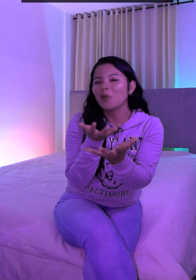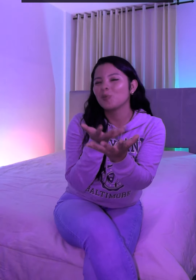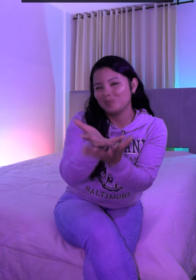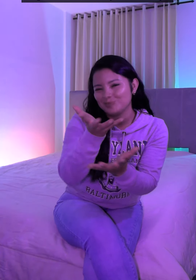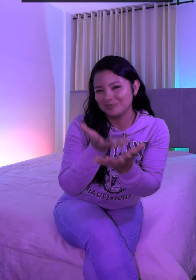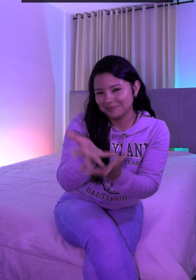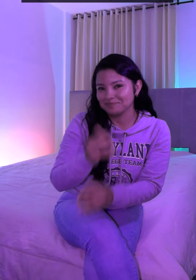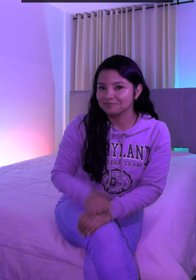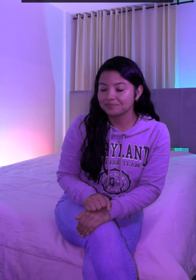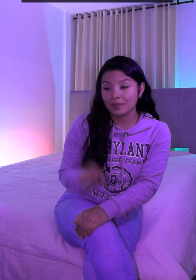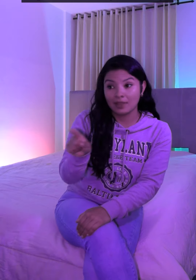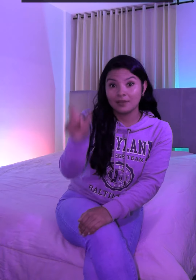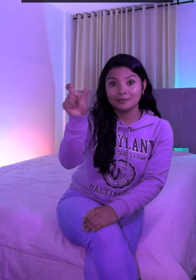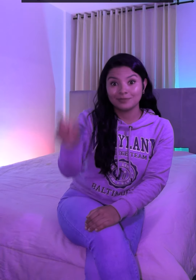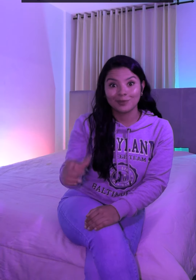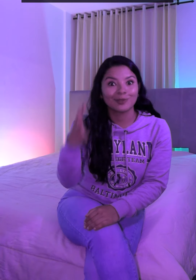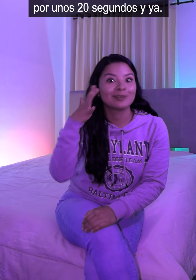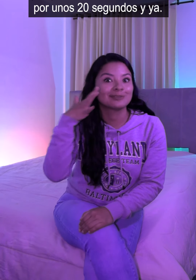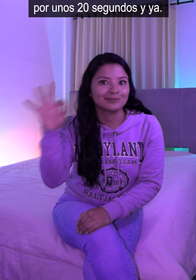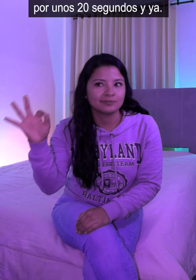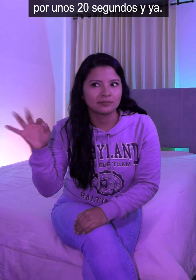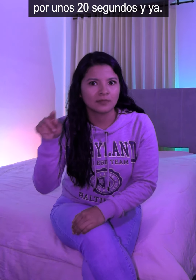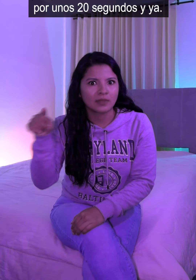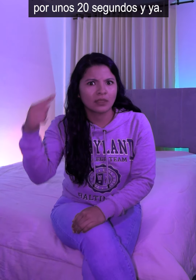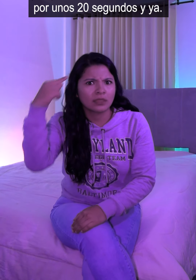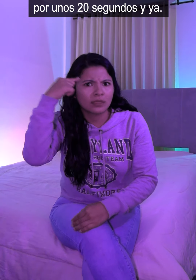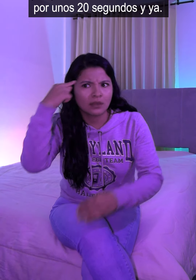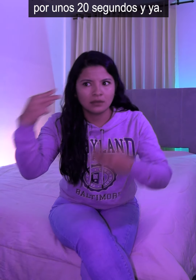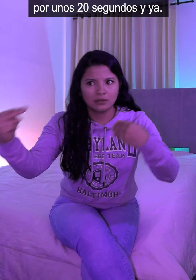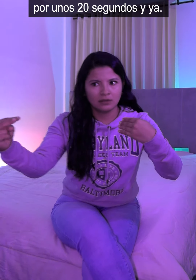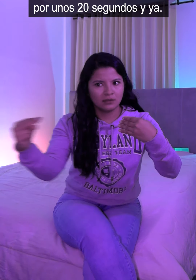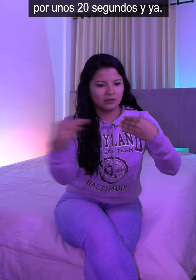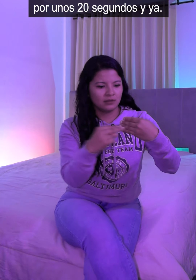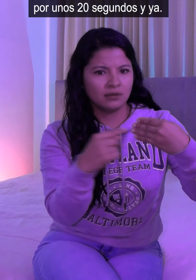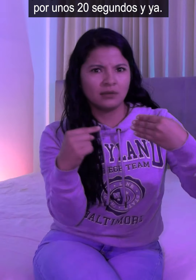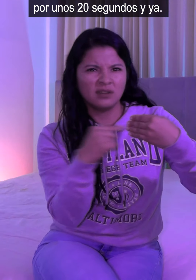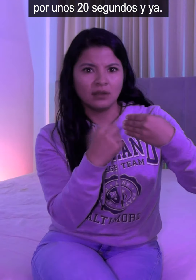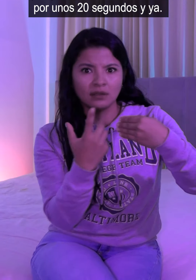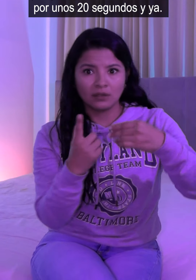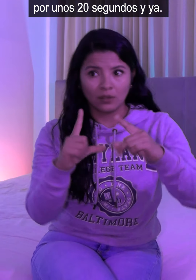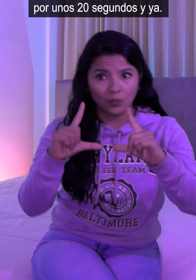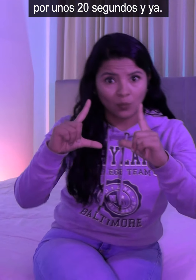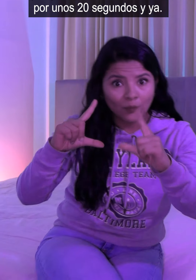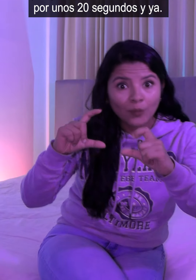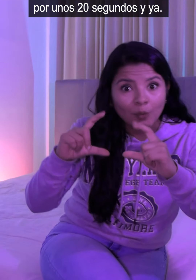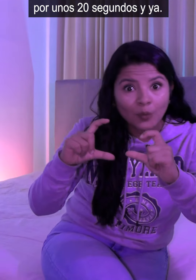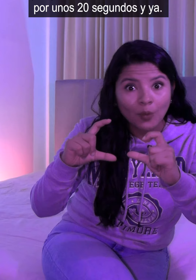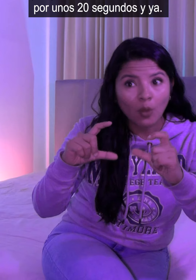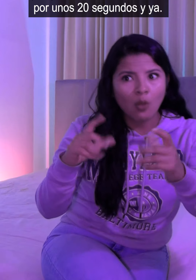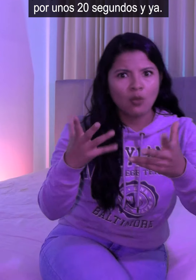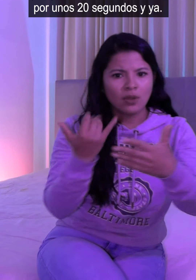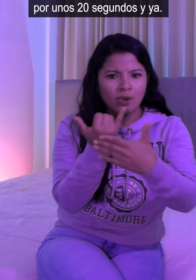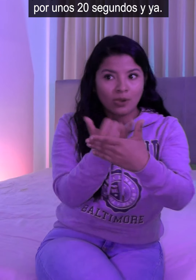similar, te doy un consejo. Relájate. Muéstrale el celular por unos 20 segundos y ya.